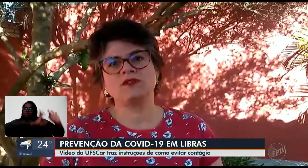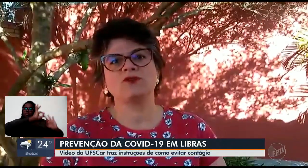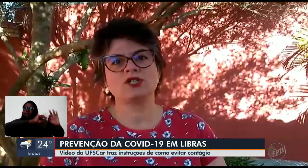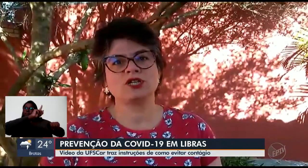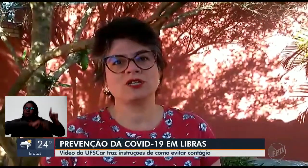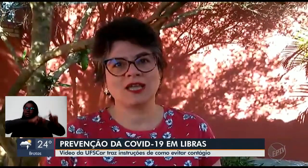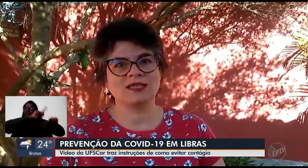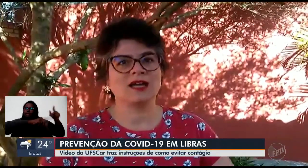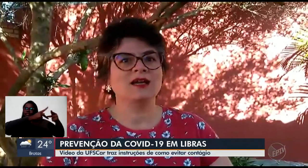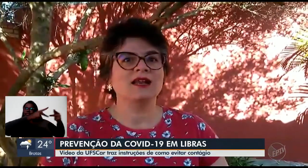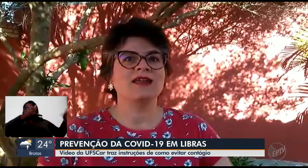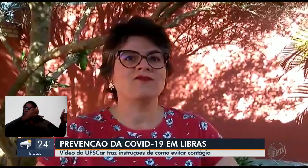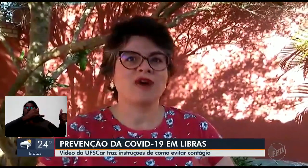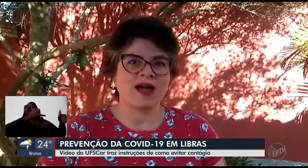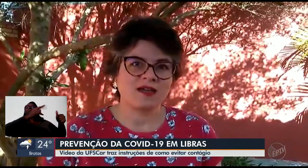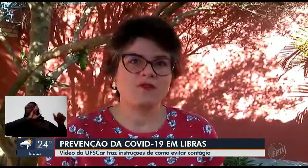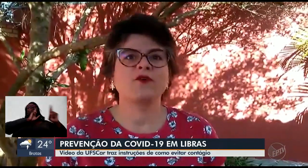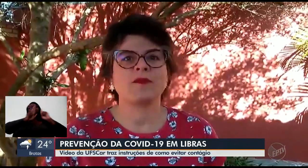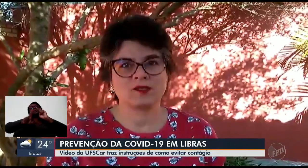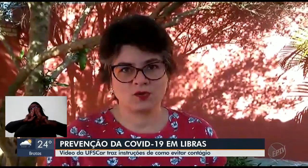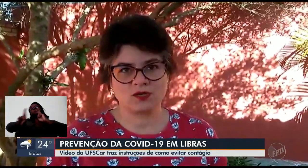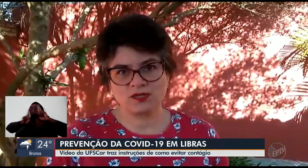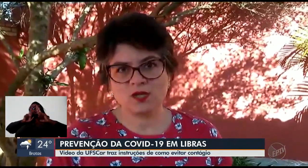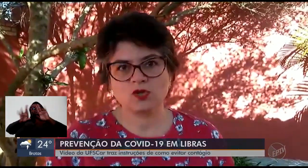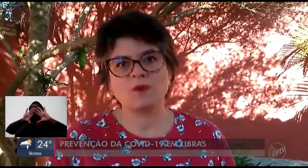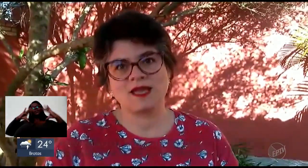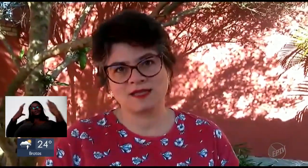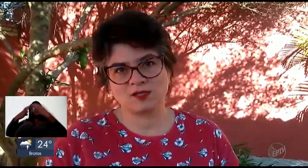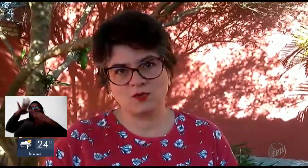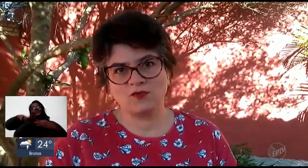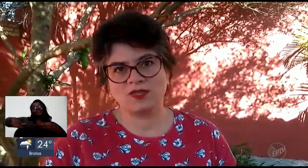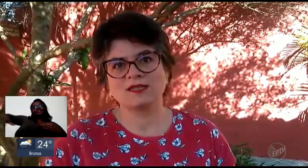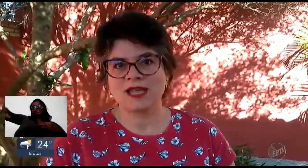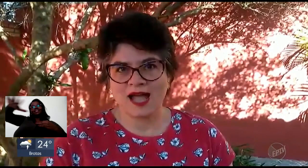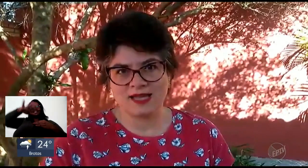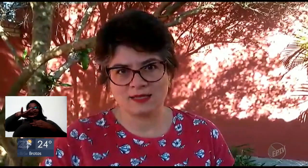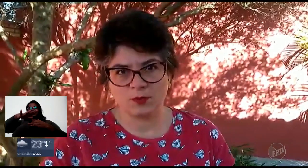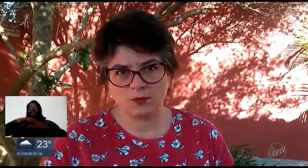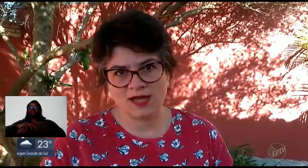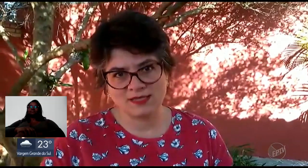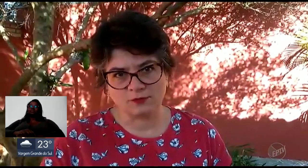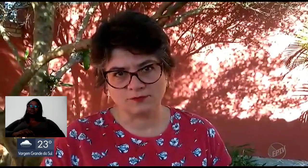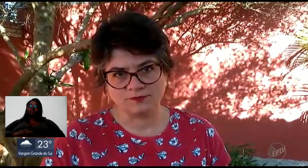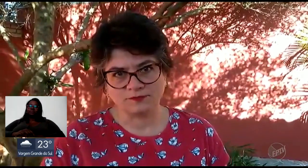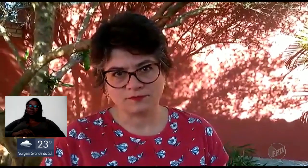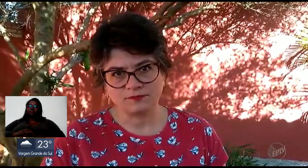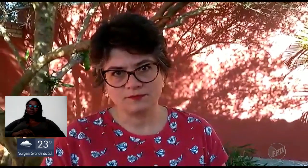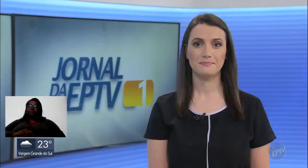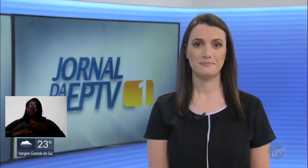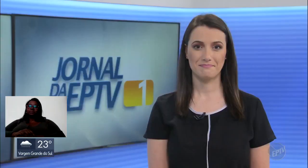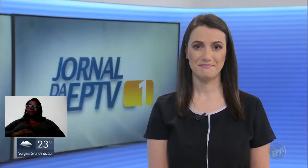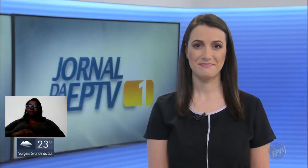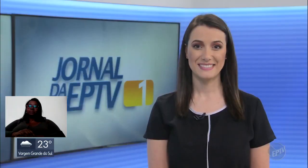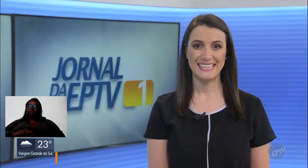medida do possível, a gente tenta levar informações sobre essas dúvidas a essa população.